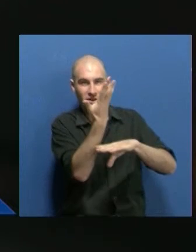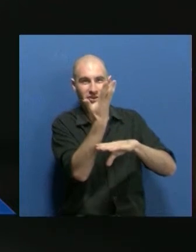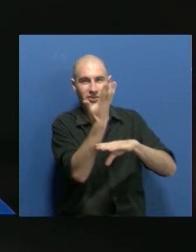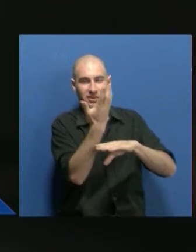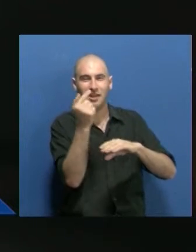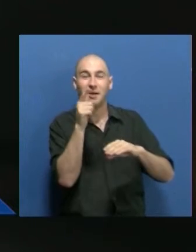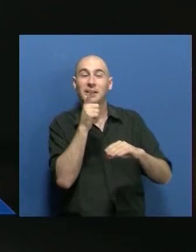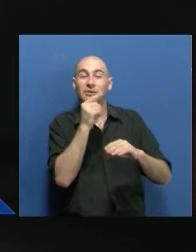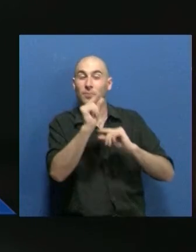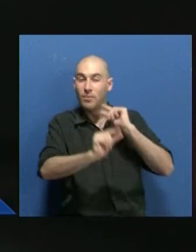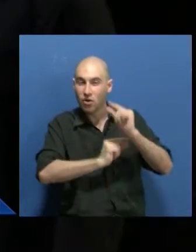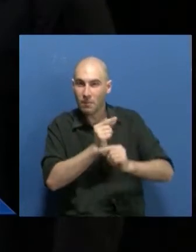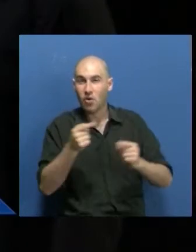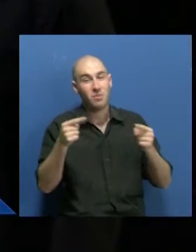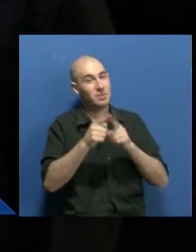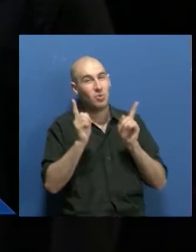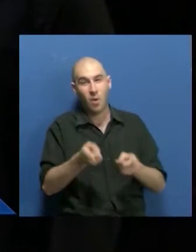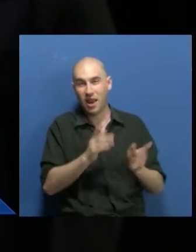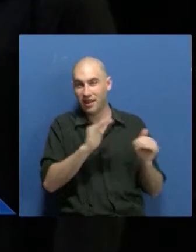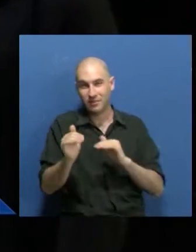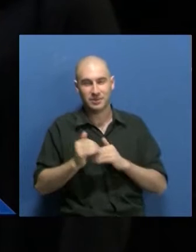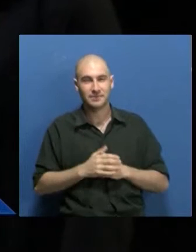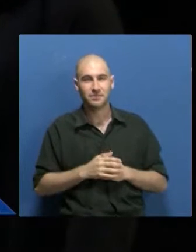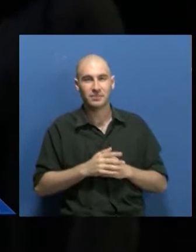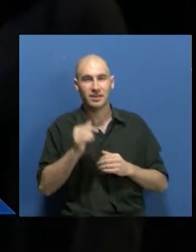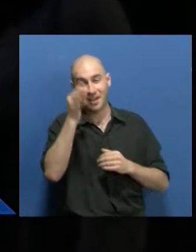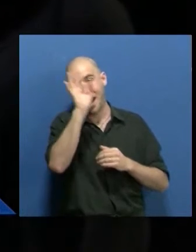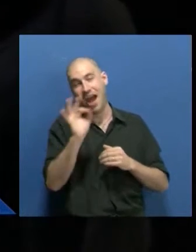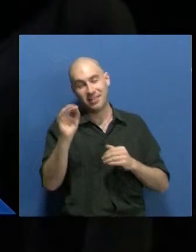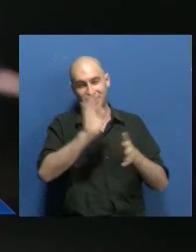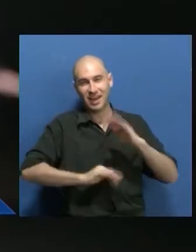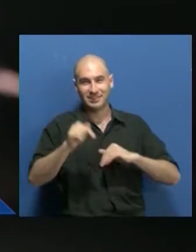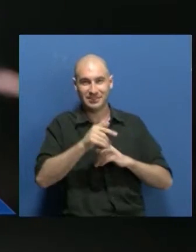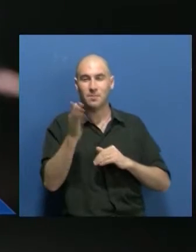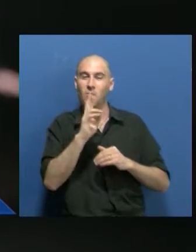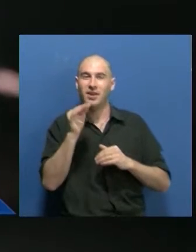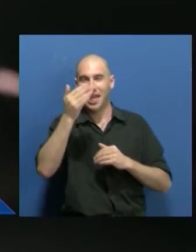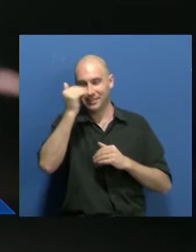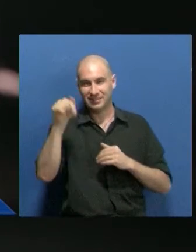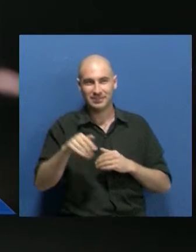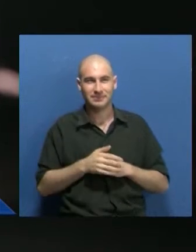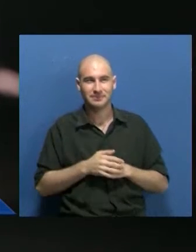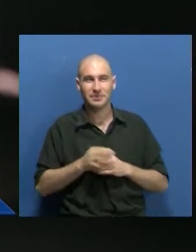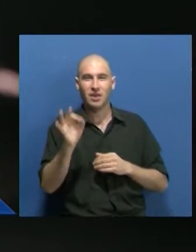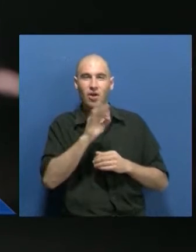un poco esto es lo que se pretende hacer con el arte, la actriz, o lo que forman parte de